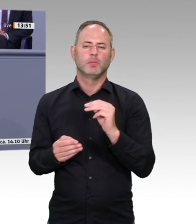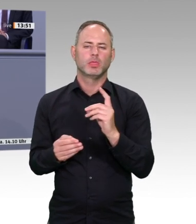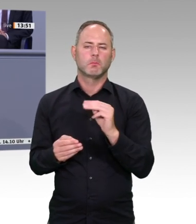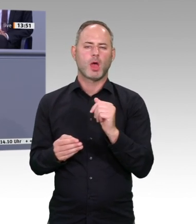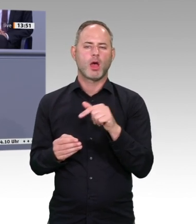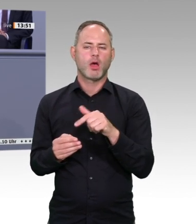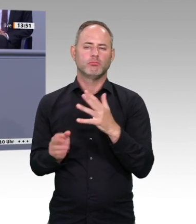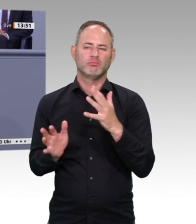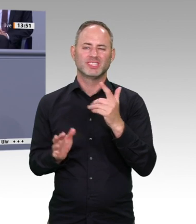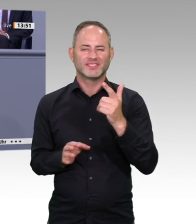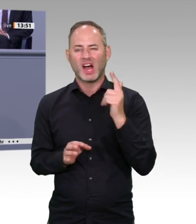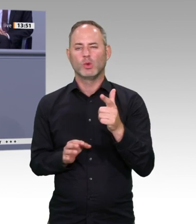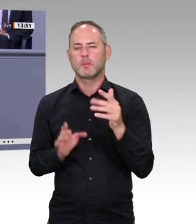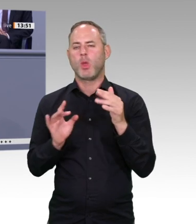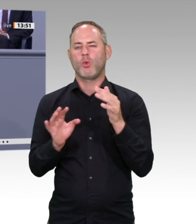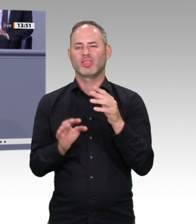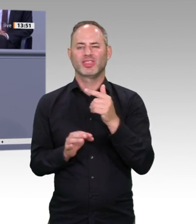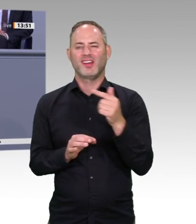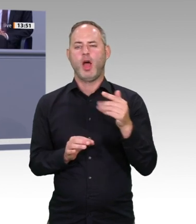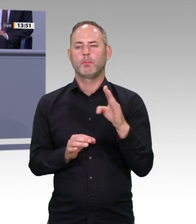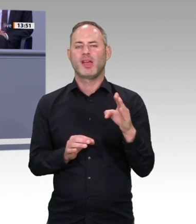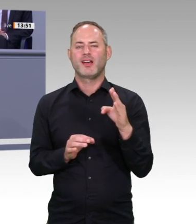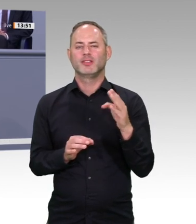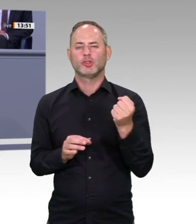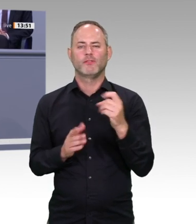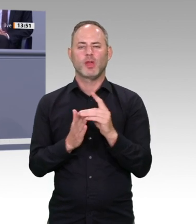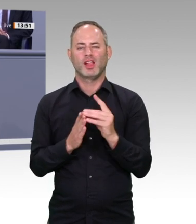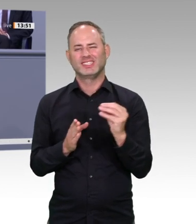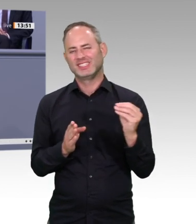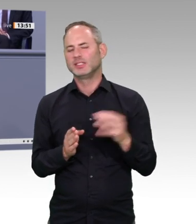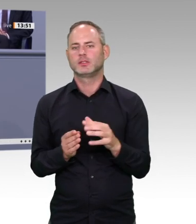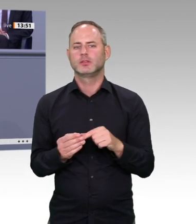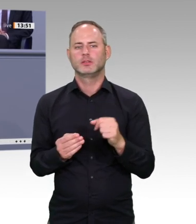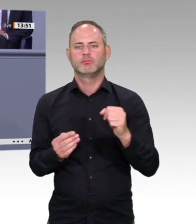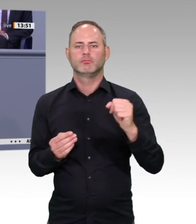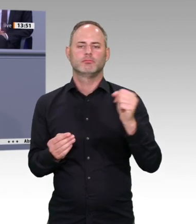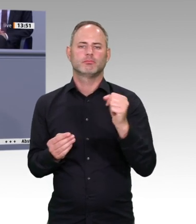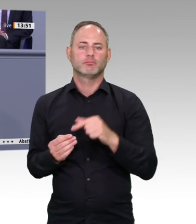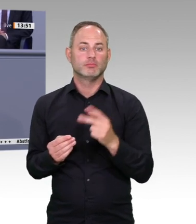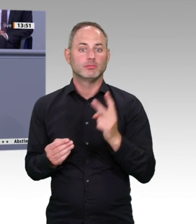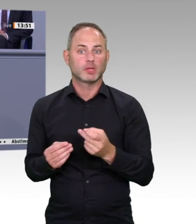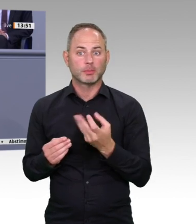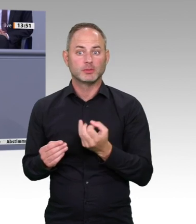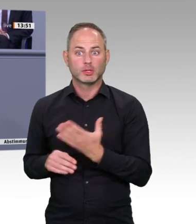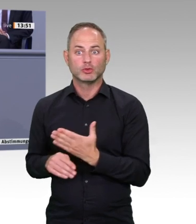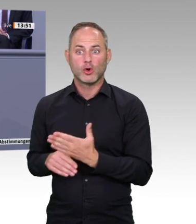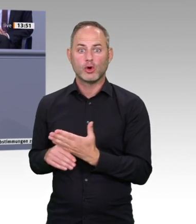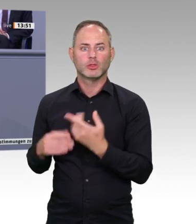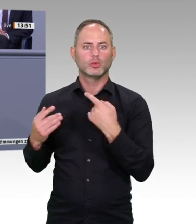Kapitalmarkt für Biotech-Unternehmen um ein 39-faches größer ist als hier im Land. Und so musste sogar eine gut finanzierte